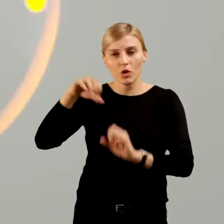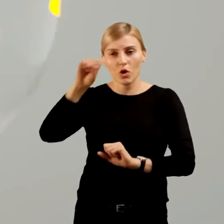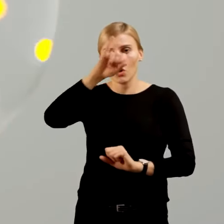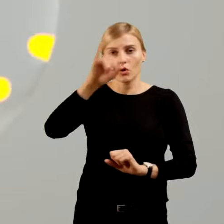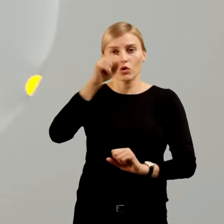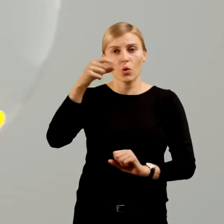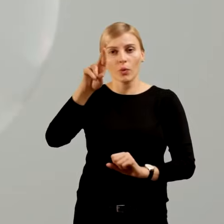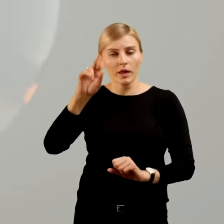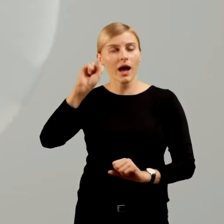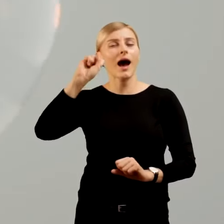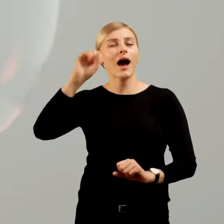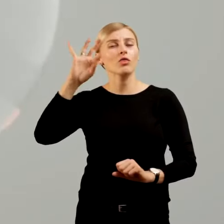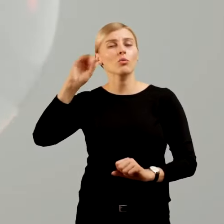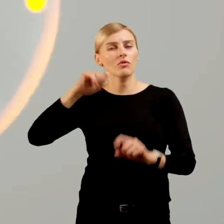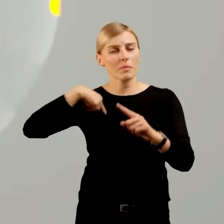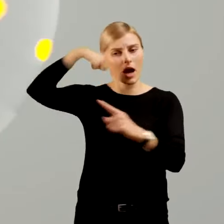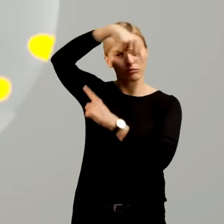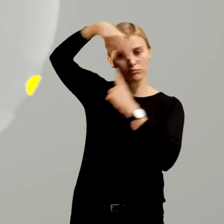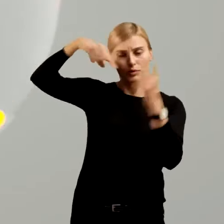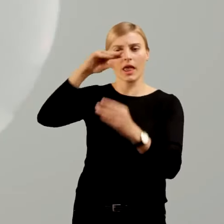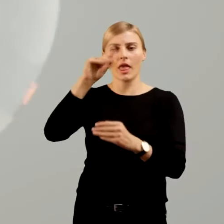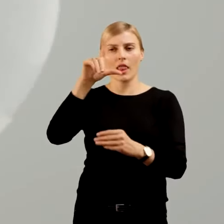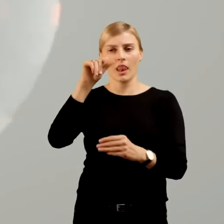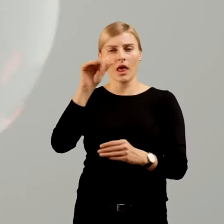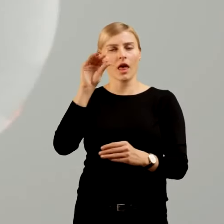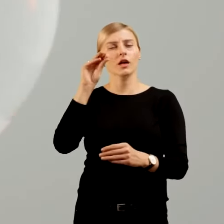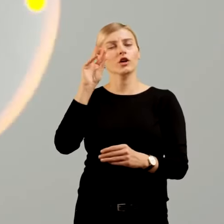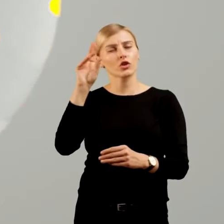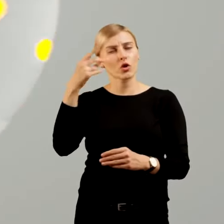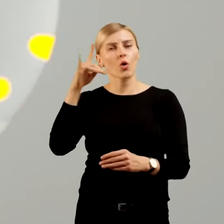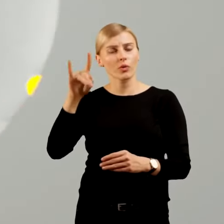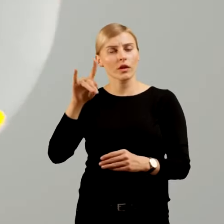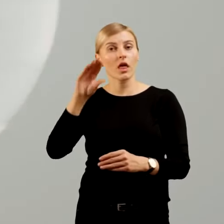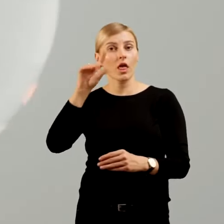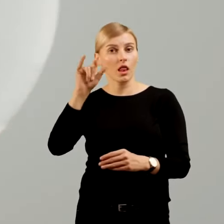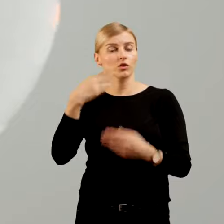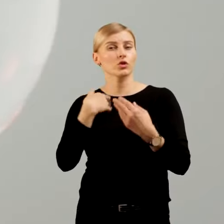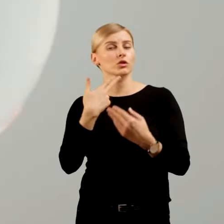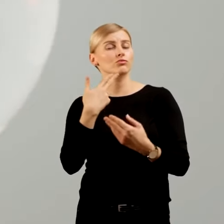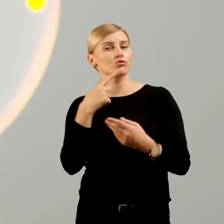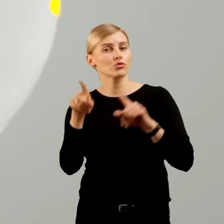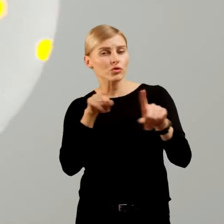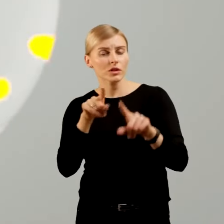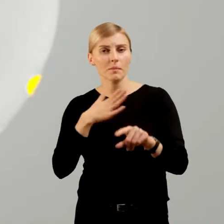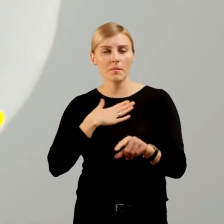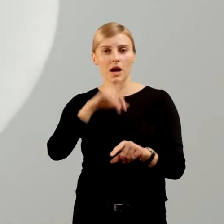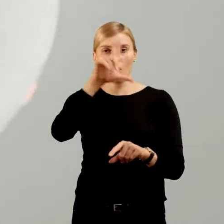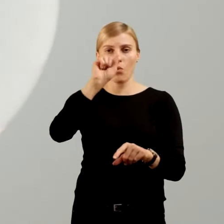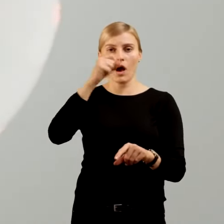atomowego i krążących wokół niego elektronów. Elektrony mają cechę, którą nazywamy ładunkiem elektrycznym.